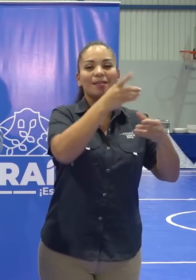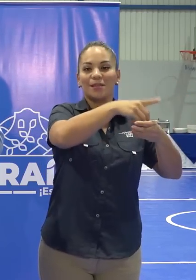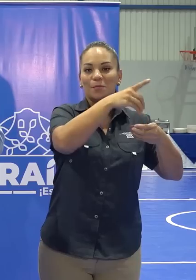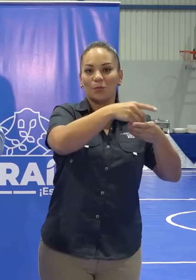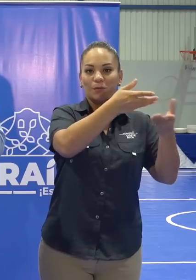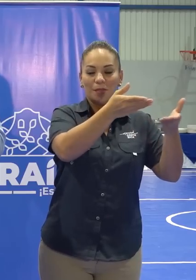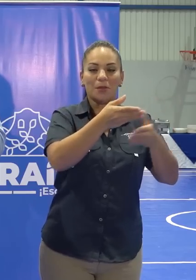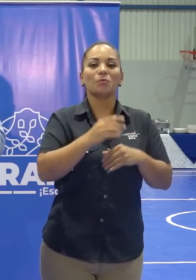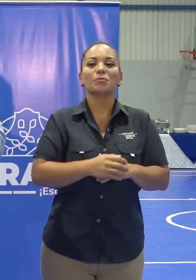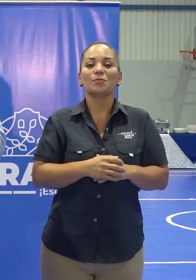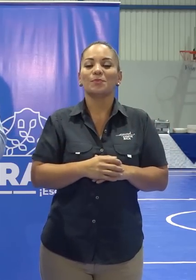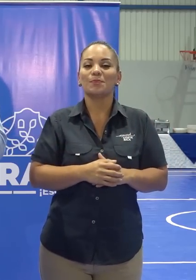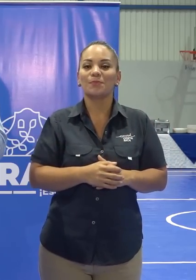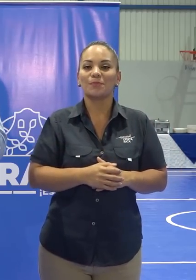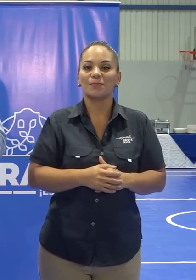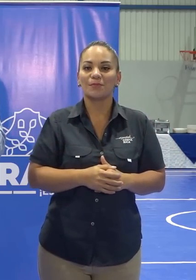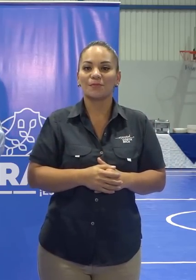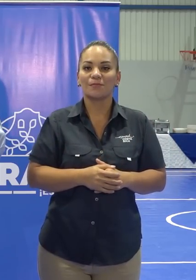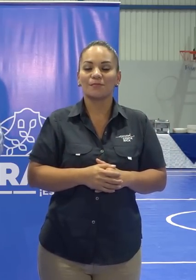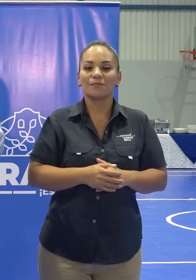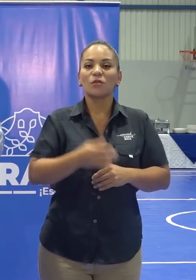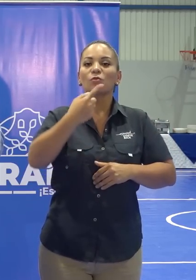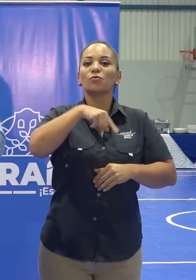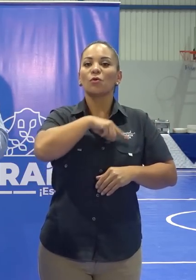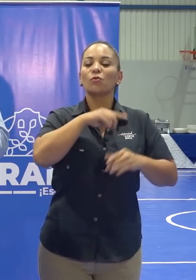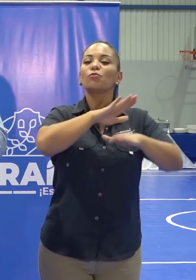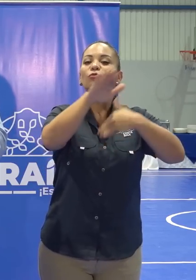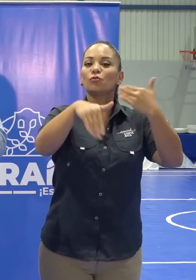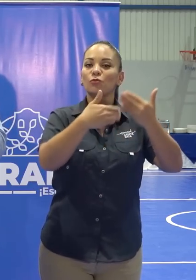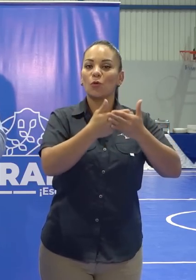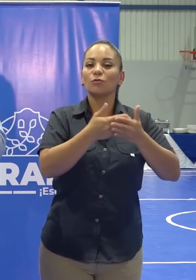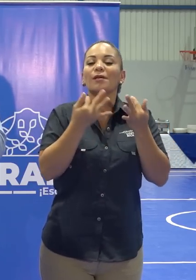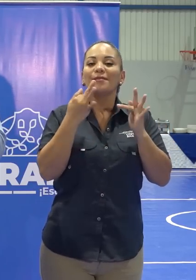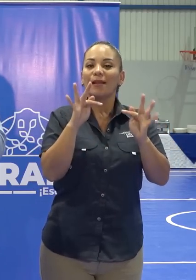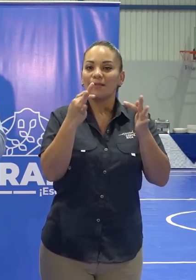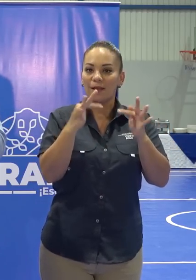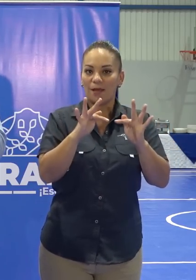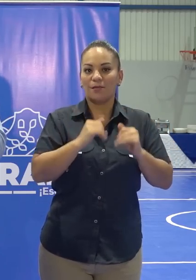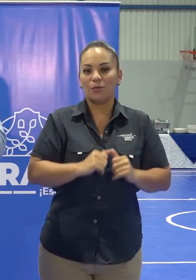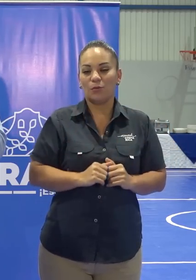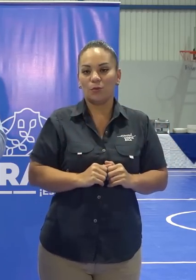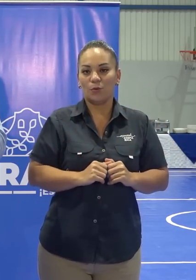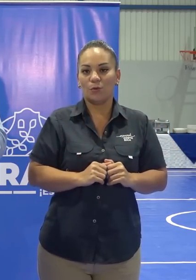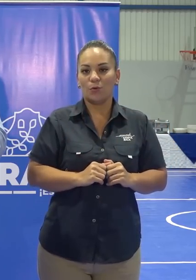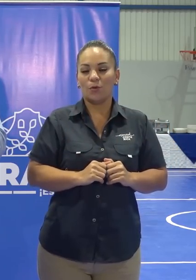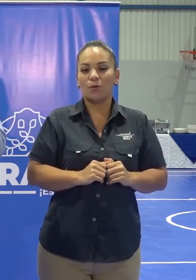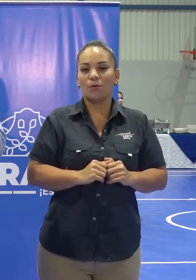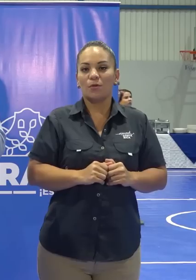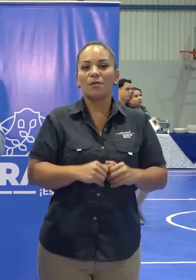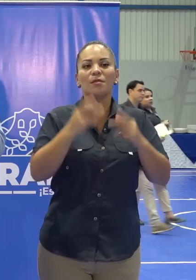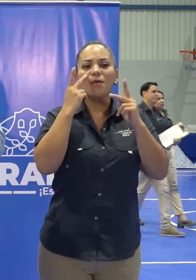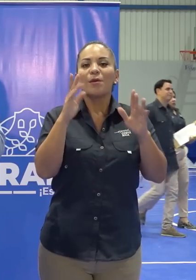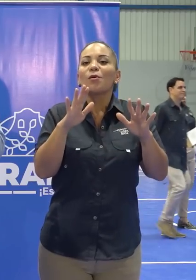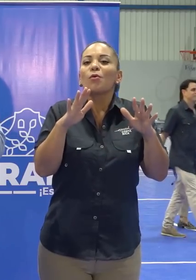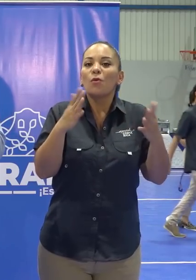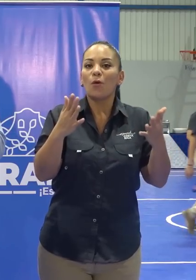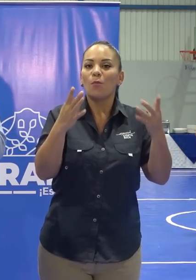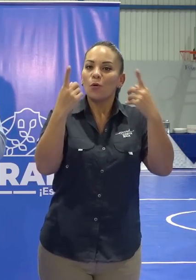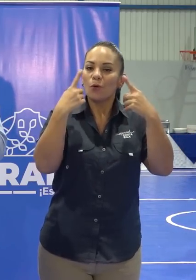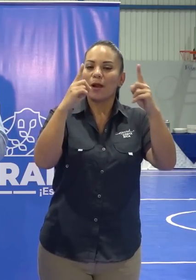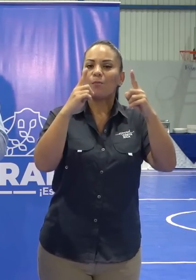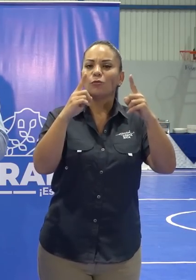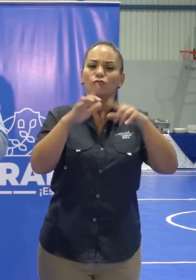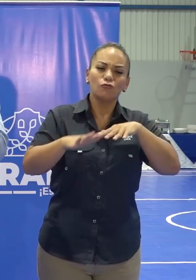y al señor diputado. Y estamos todos tratando de ver cómo sacamos a todo el